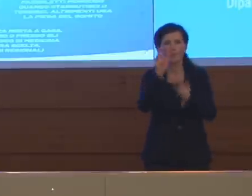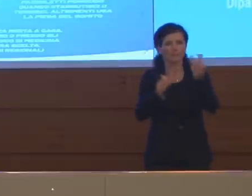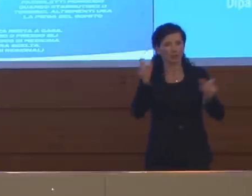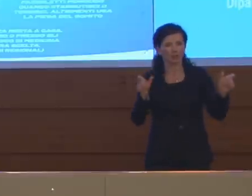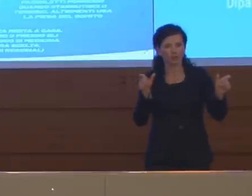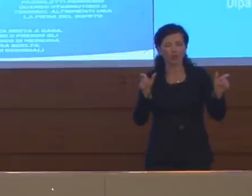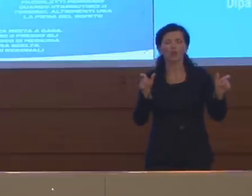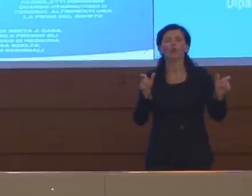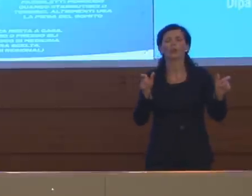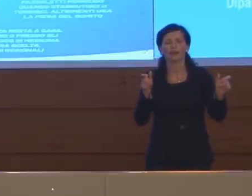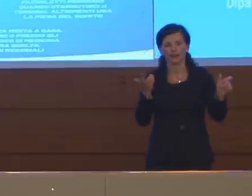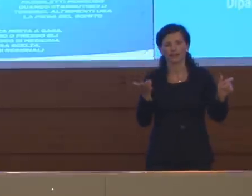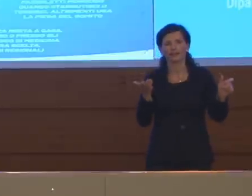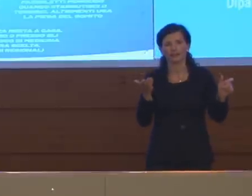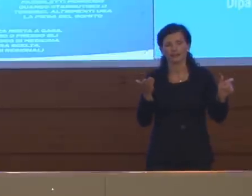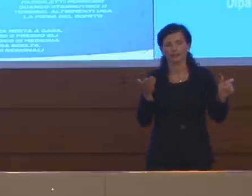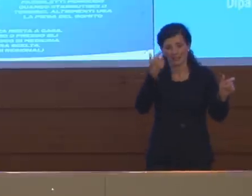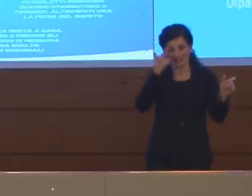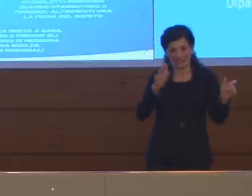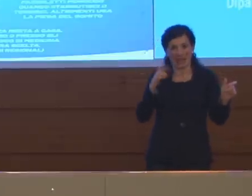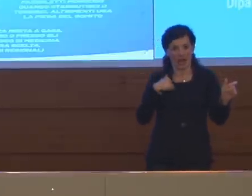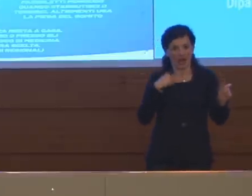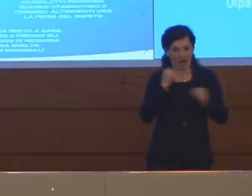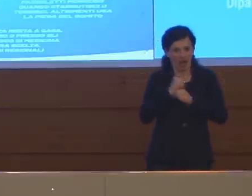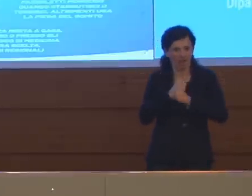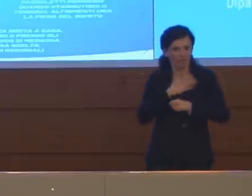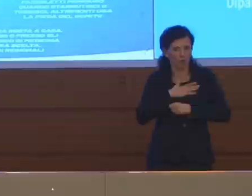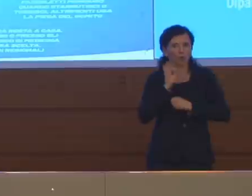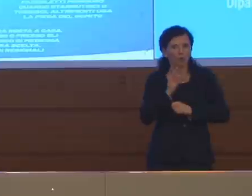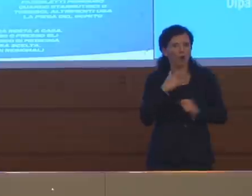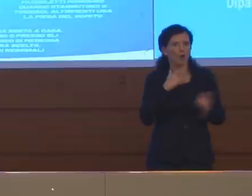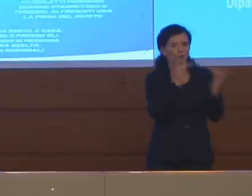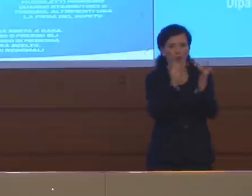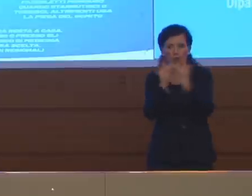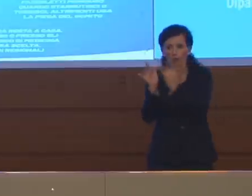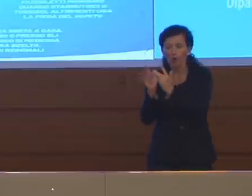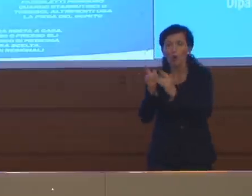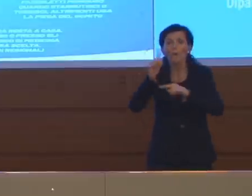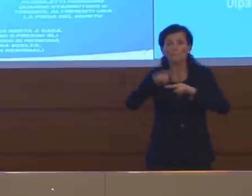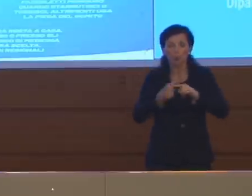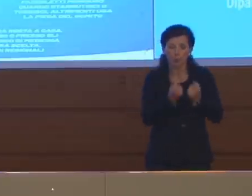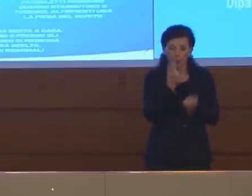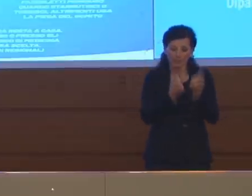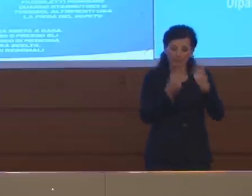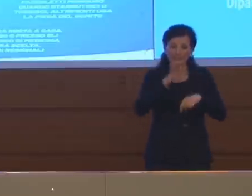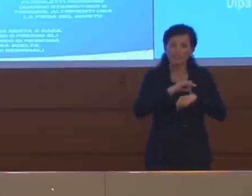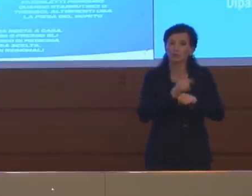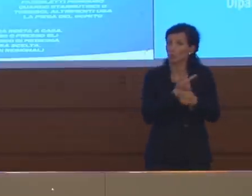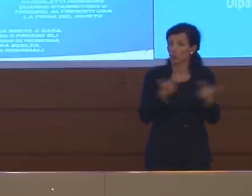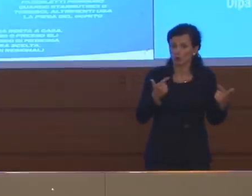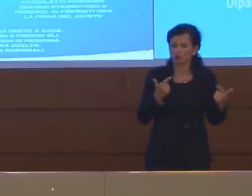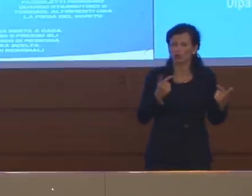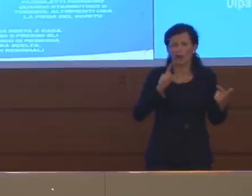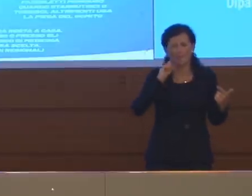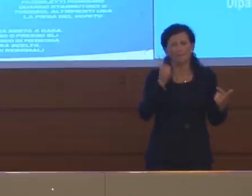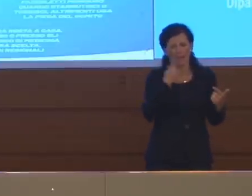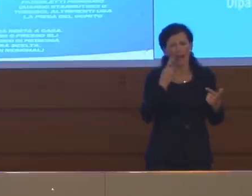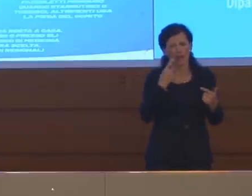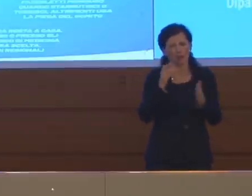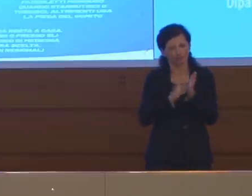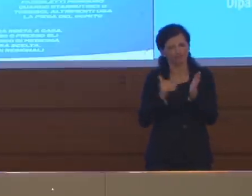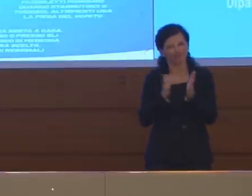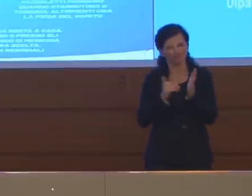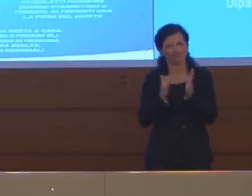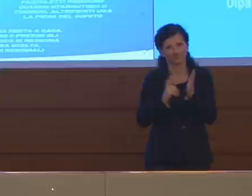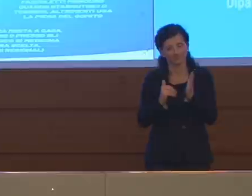con altre persone, tanto più se poi è sintomatico, credo debba farlo con grande cautela e comunque se lo